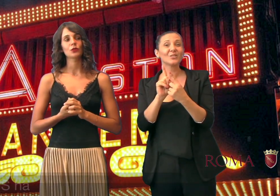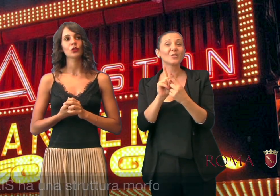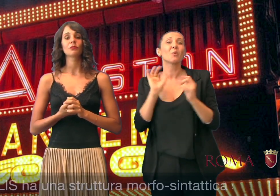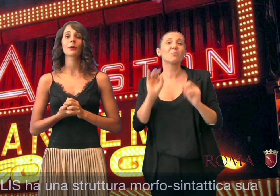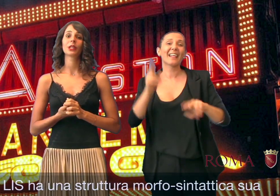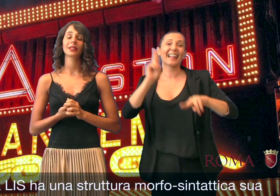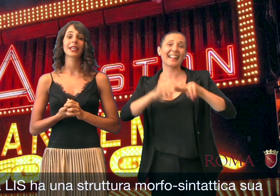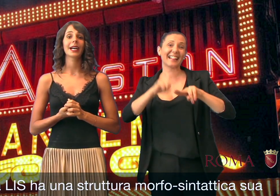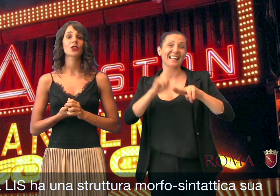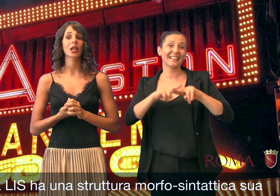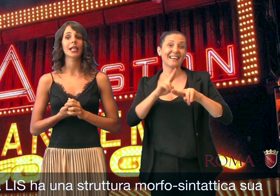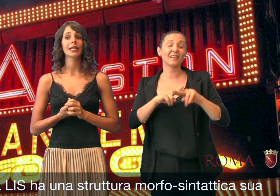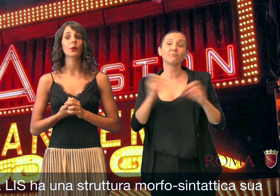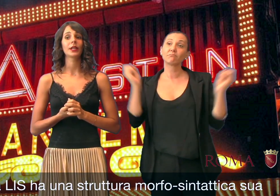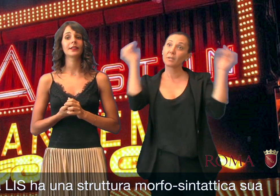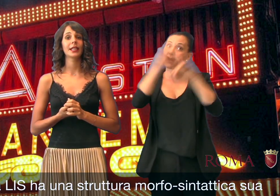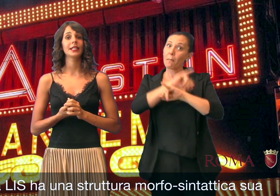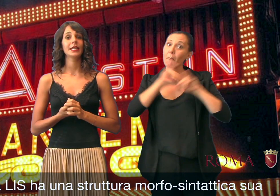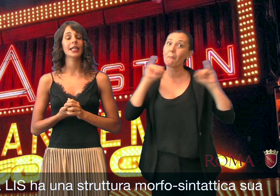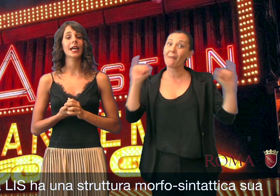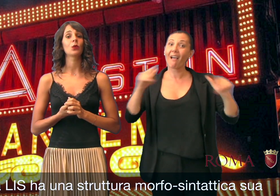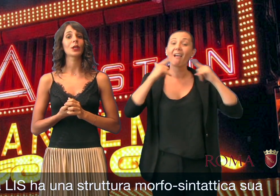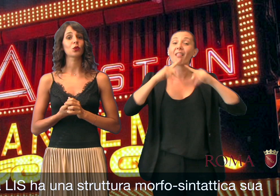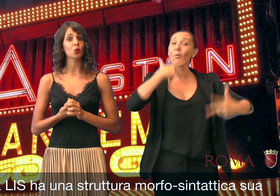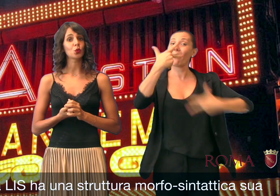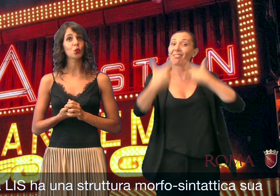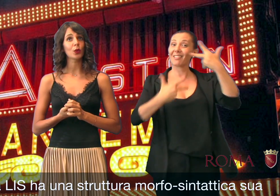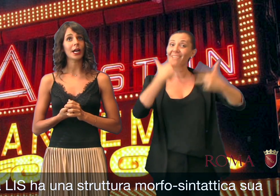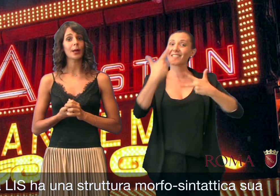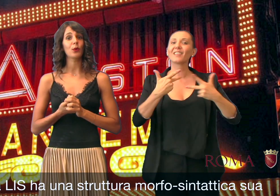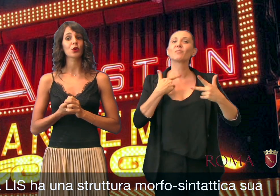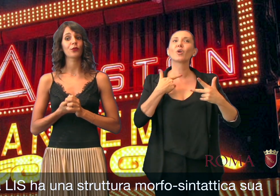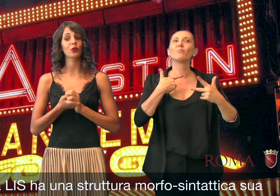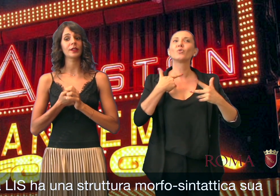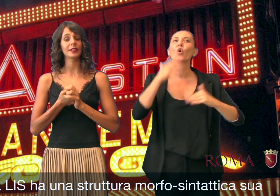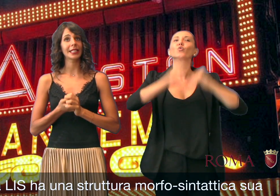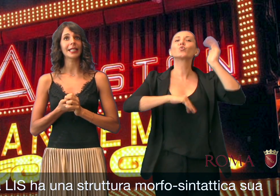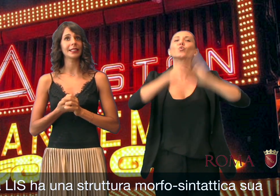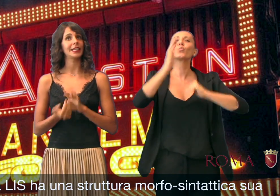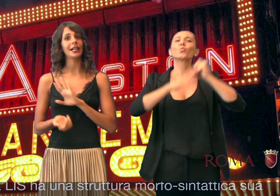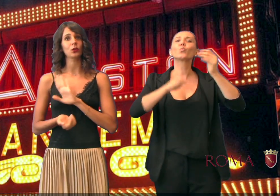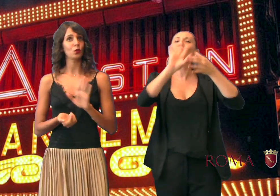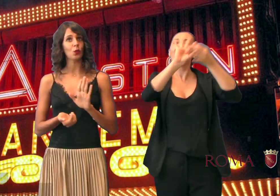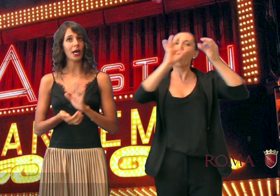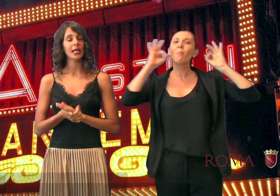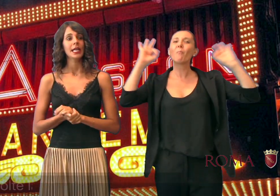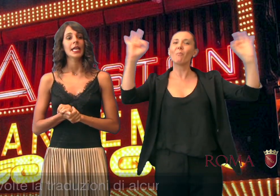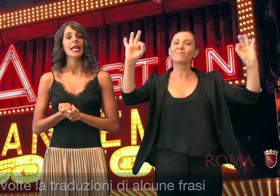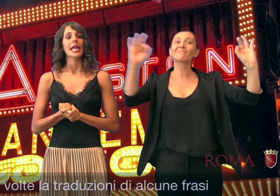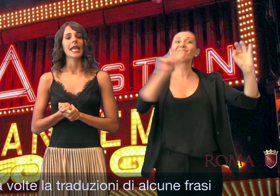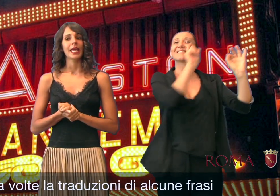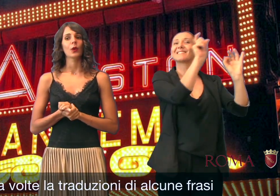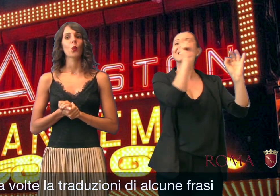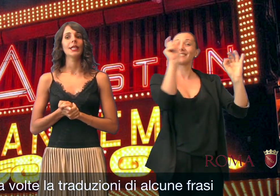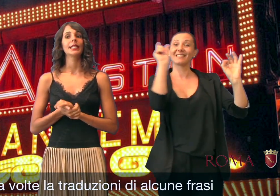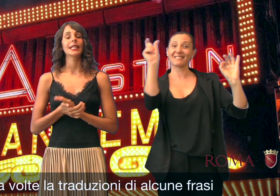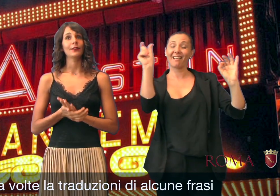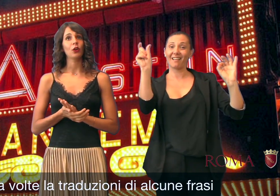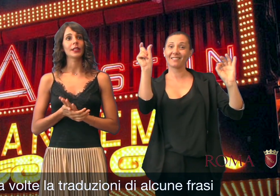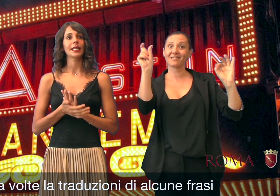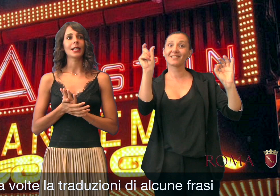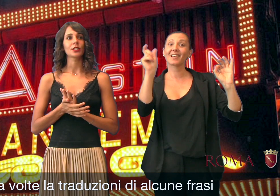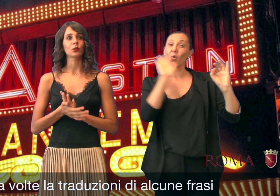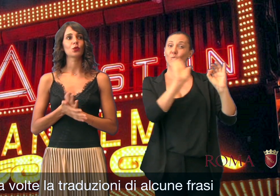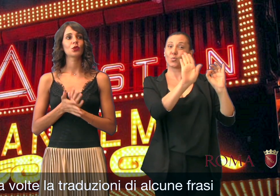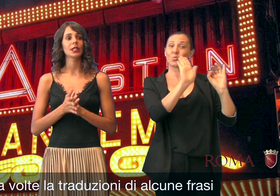perché non dobbiamo dimenticarci che la lingua dei segni ha una struttura morfo-sintattica sua e quindi